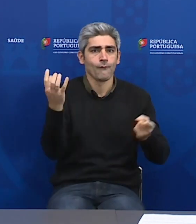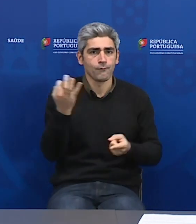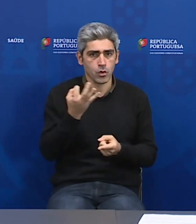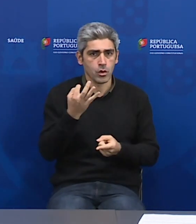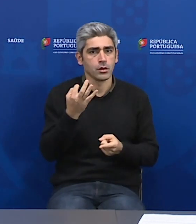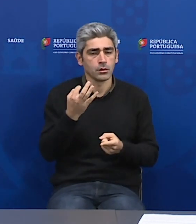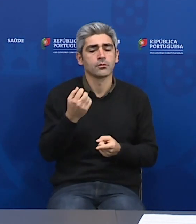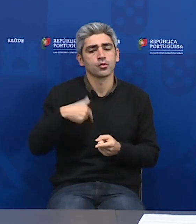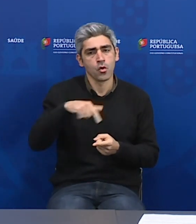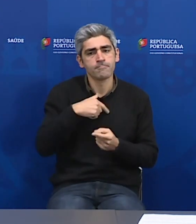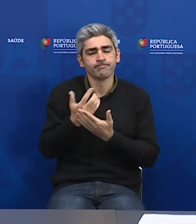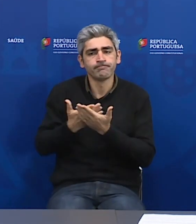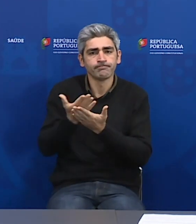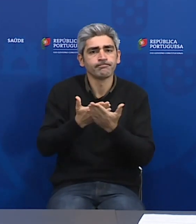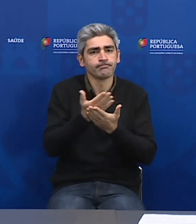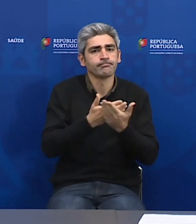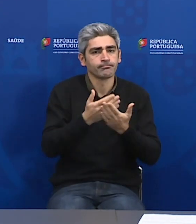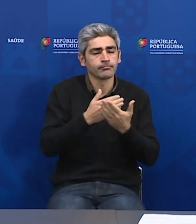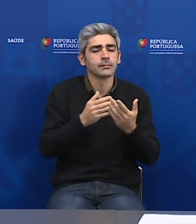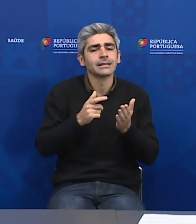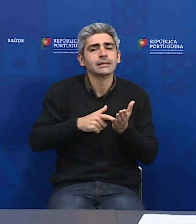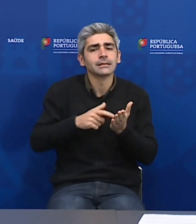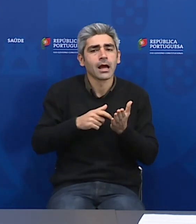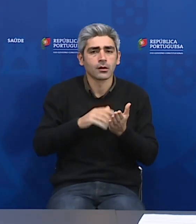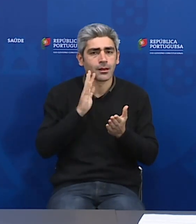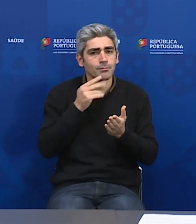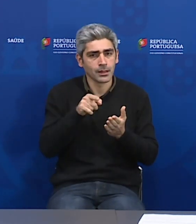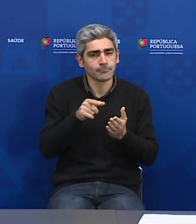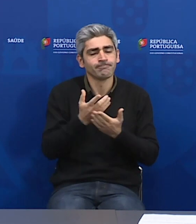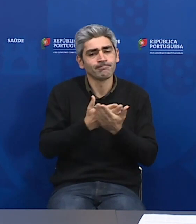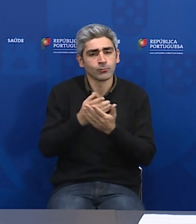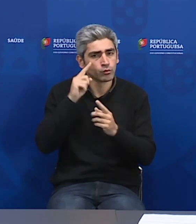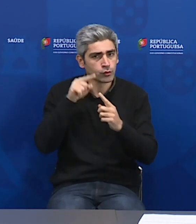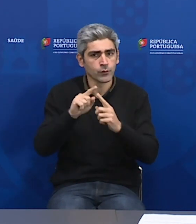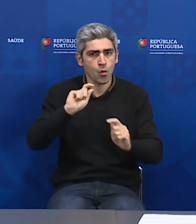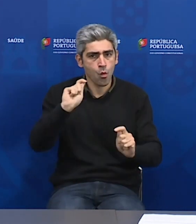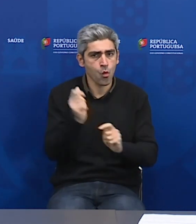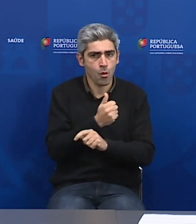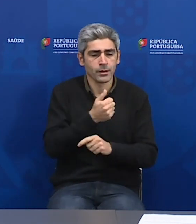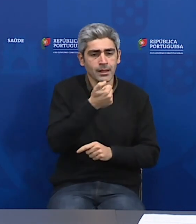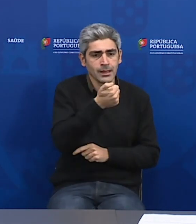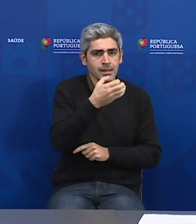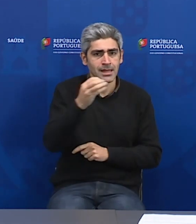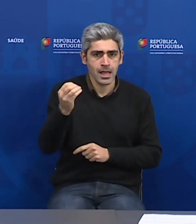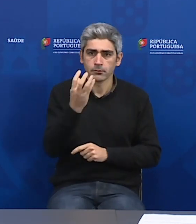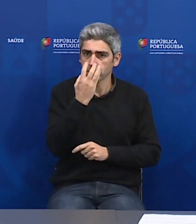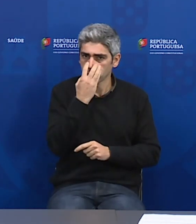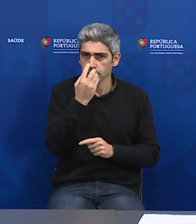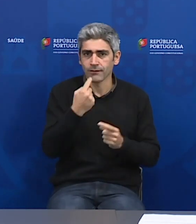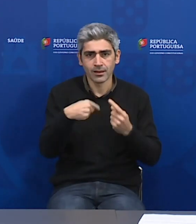estamos a desenvolver os procedimentos necessários para a aquisição de 500 ventiladores na China,